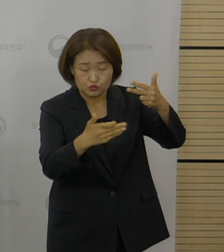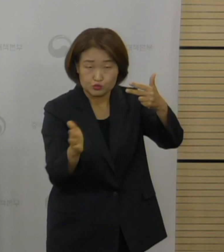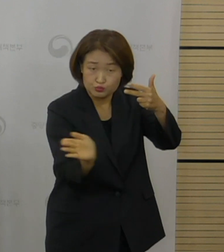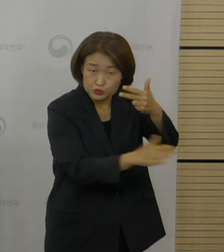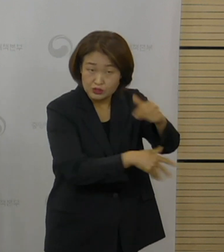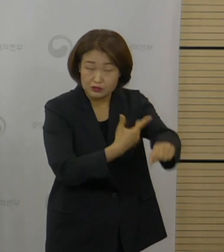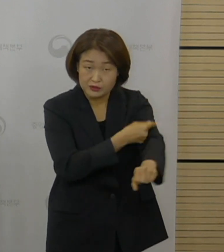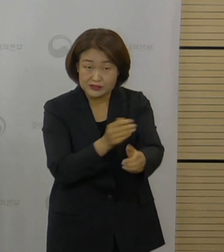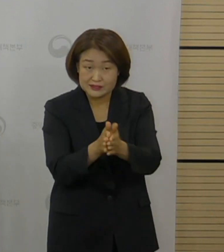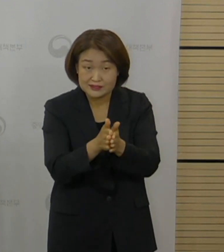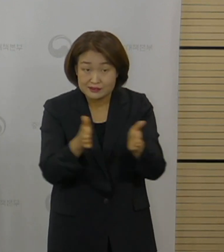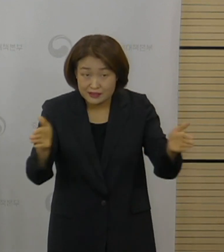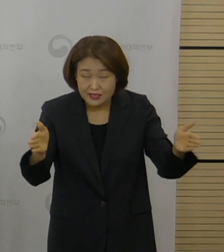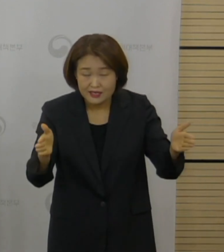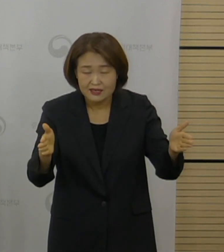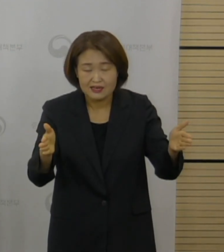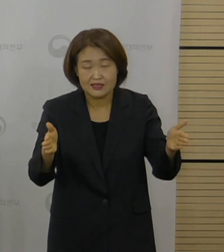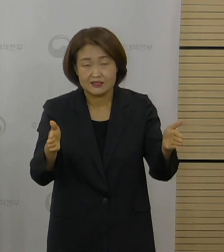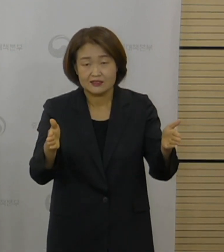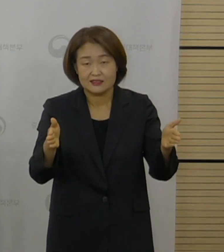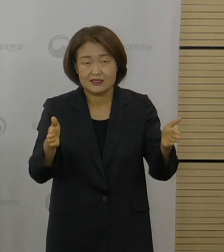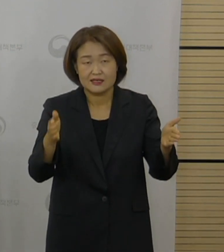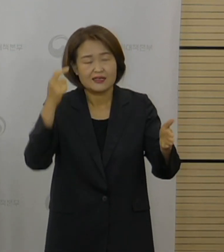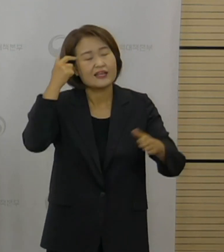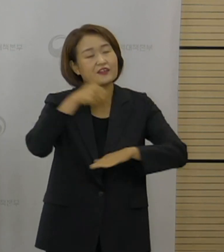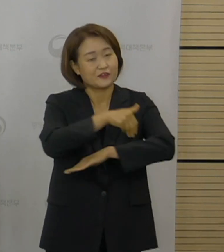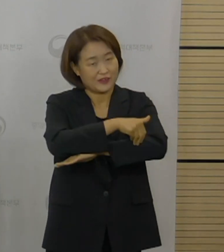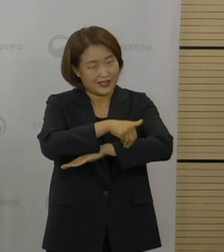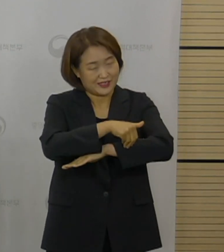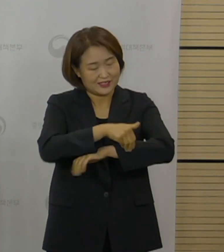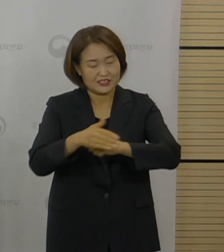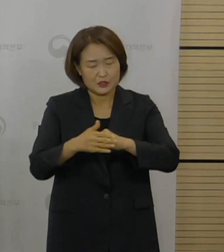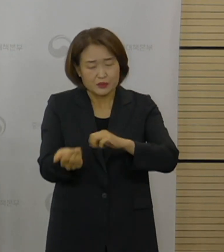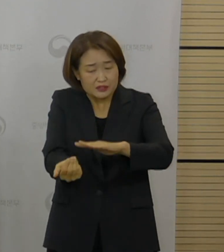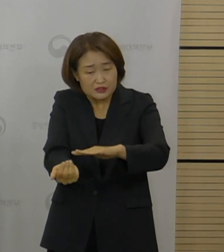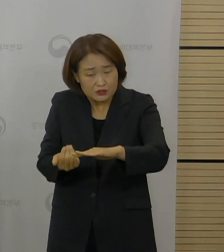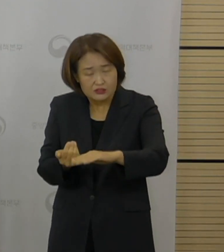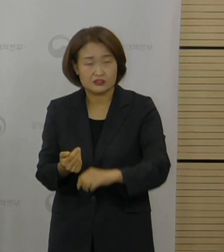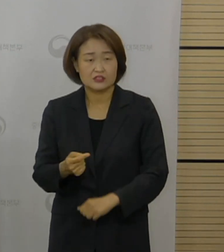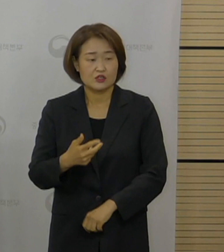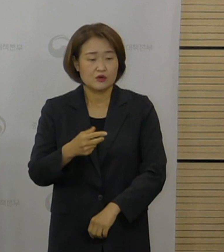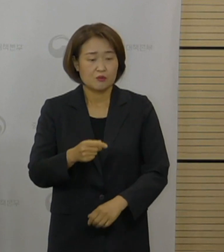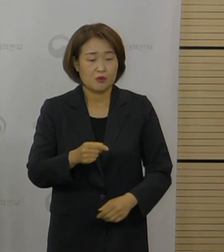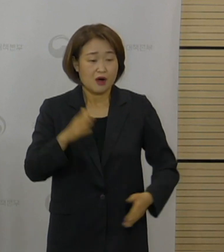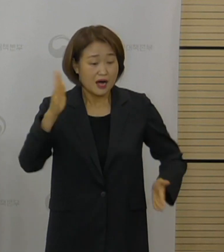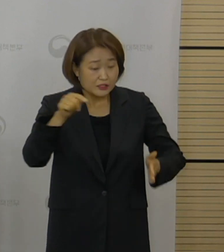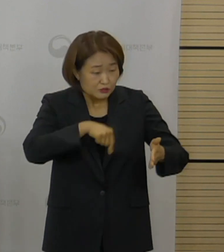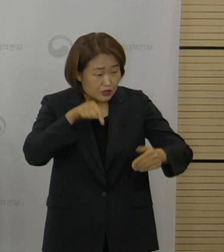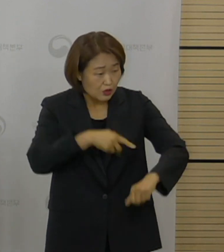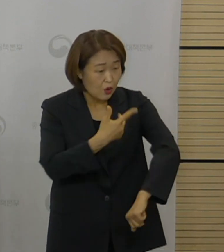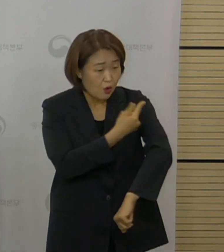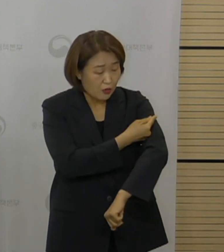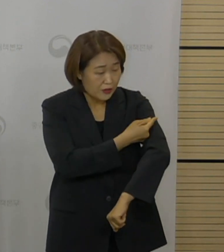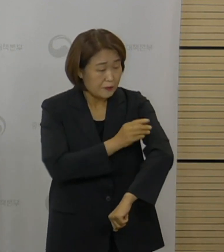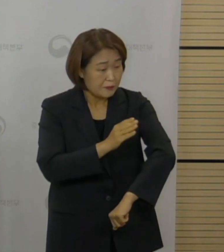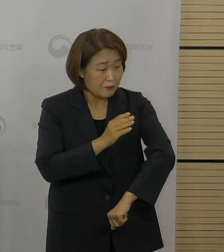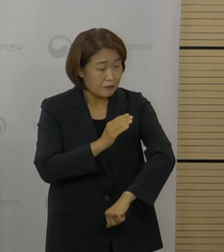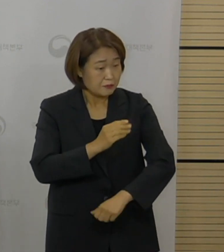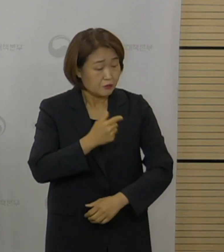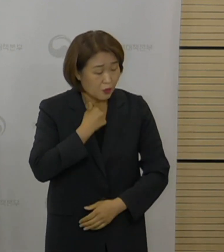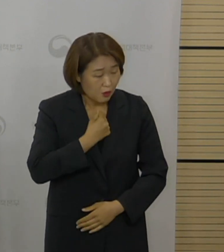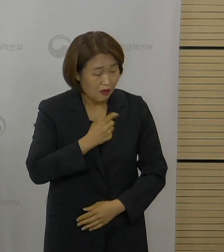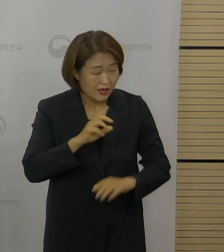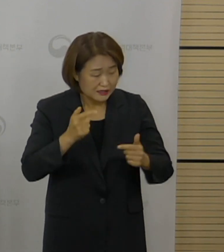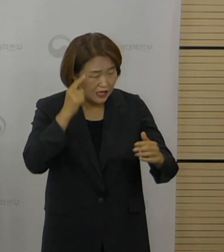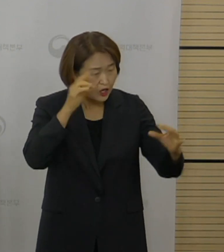될 예정이기 때문에 그 전에는 접종 동의라든지 이런 의사표현은 충분히 하실 수 있는 시간적인